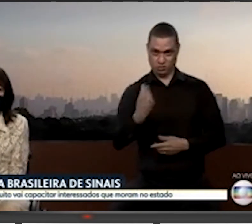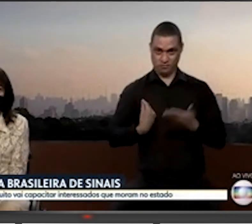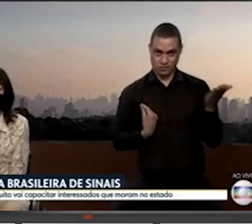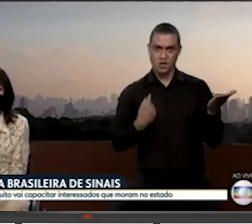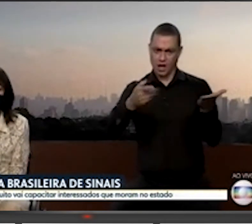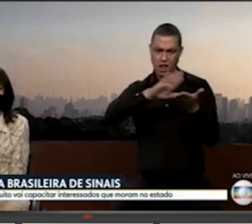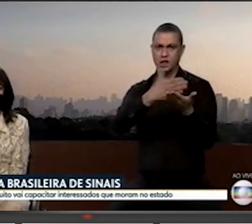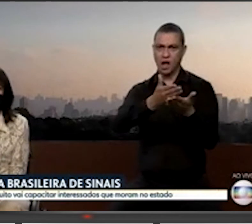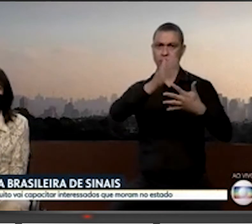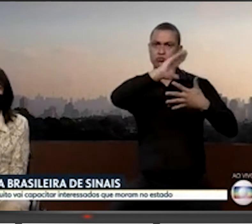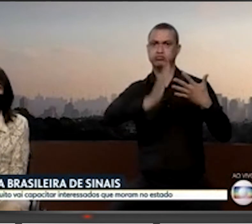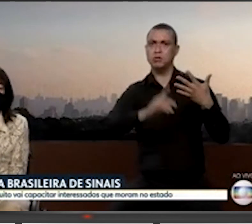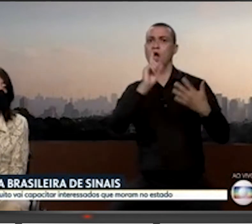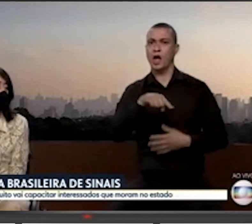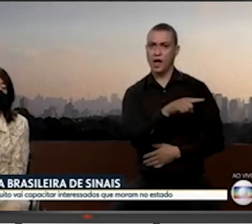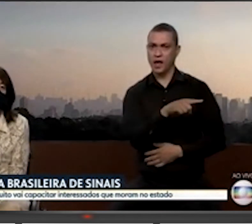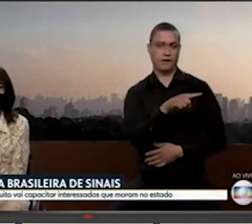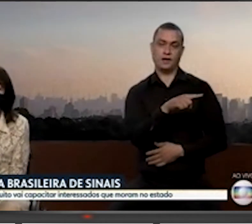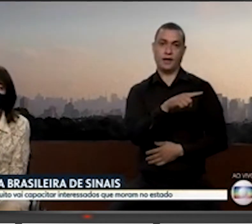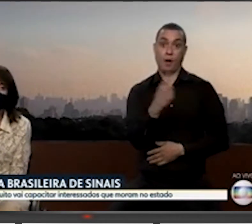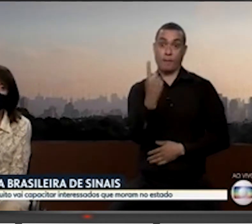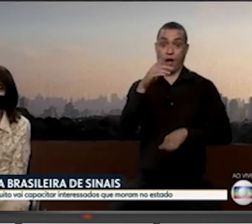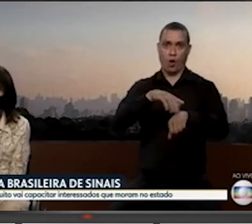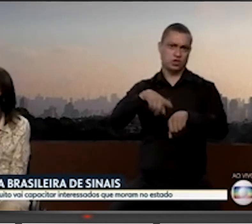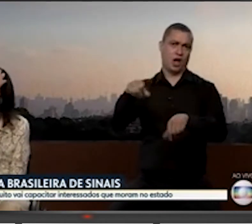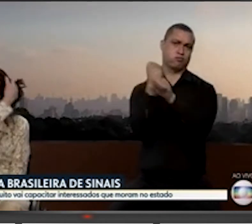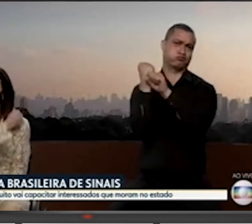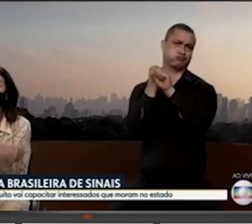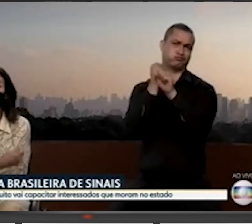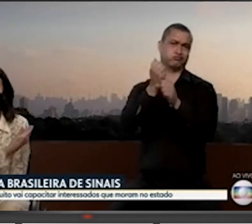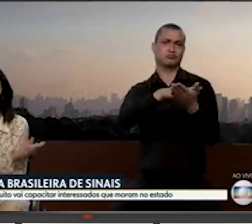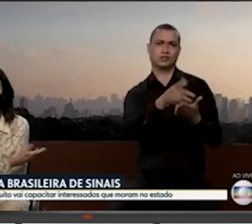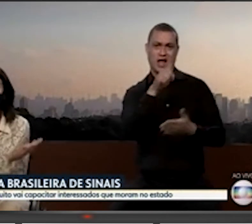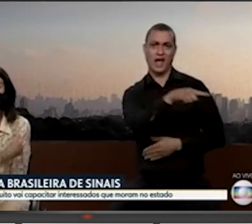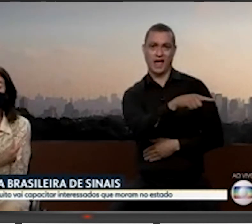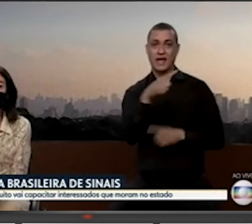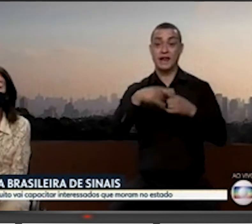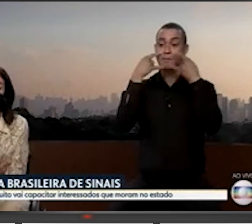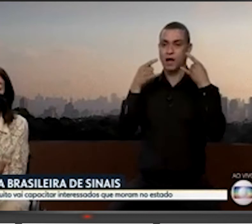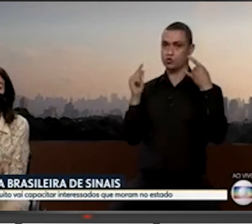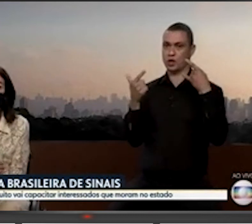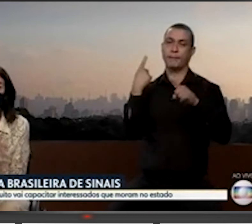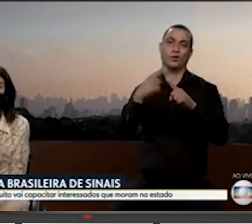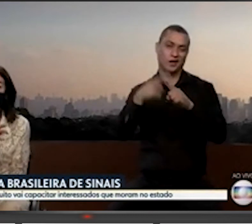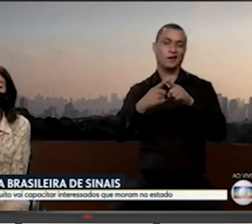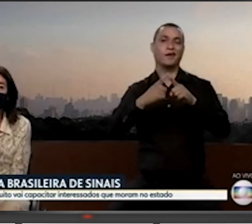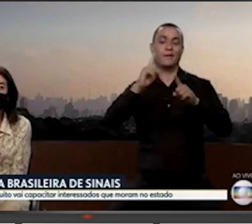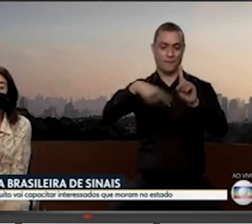intérprete de Libras, né? De primeiro momento, já faz isso há muitos anos. Ele está sem máscara, porque, obviamente, ele tem que, além de gesticular,